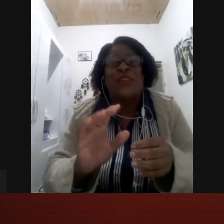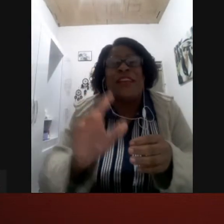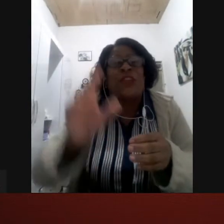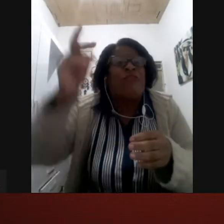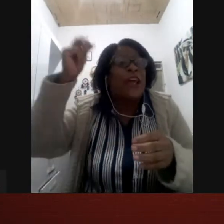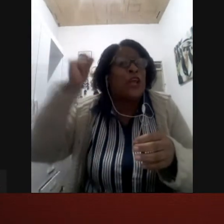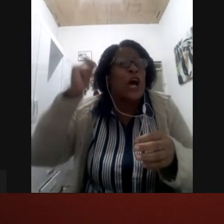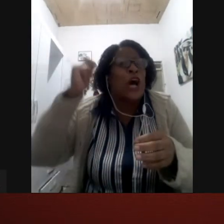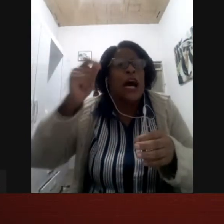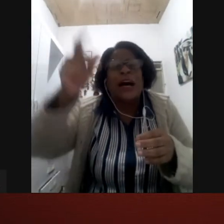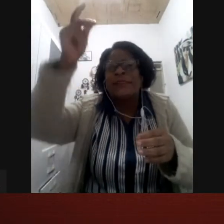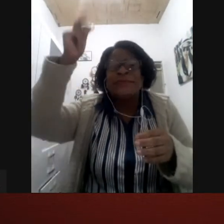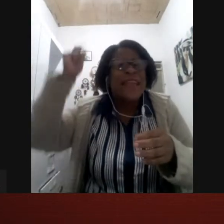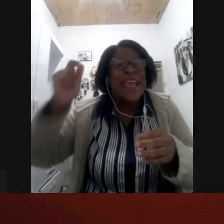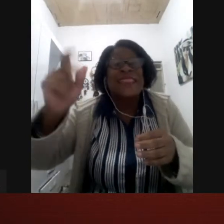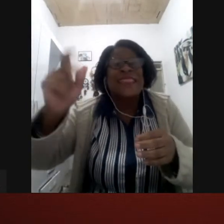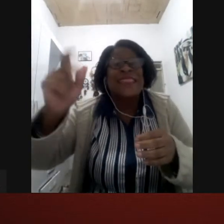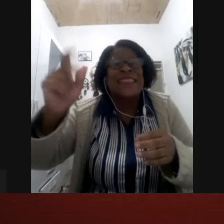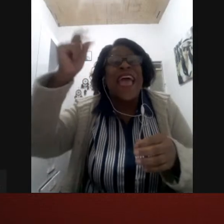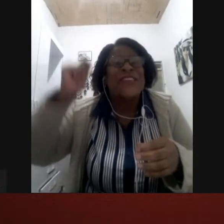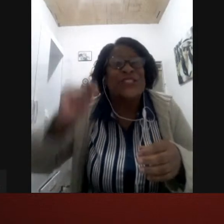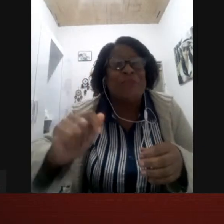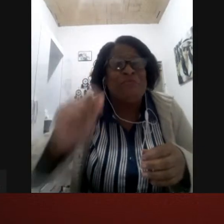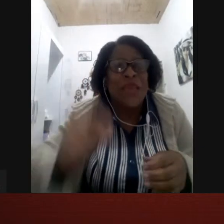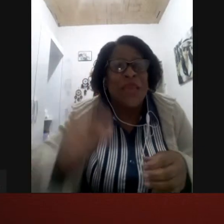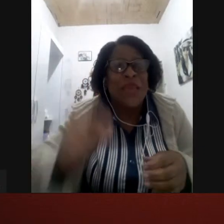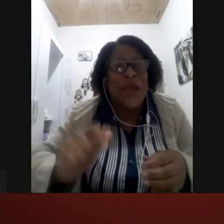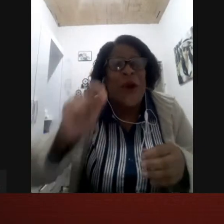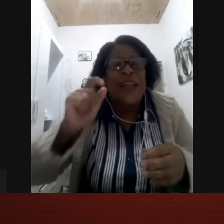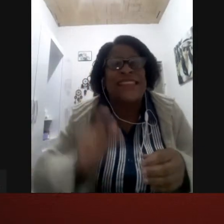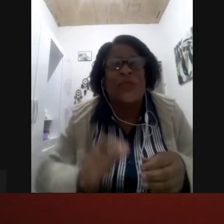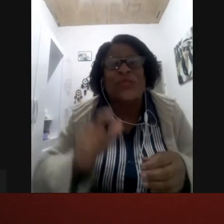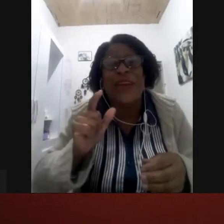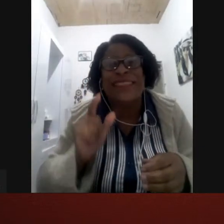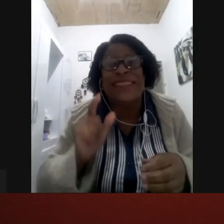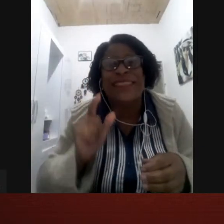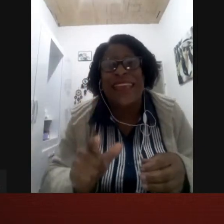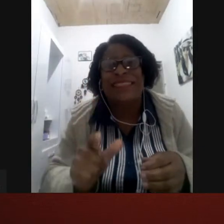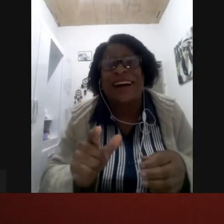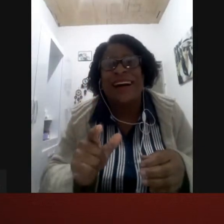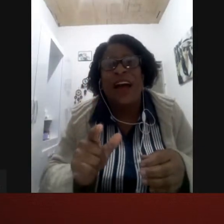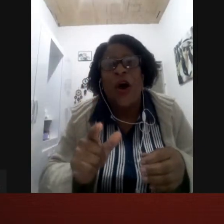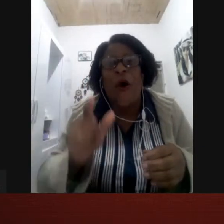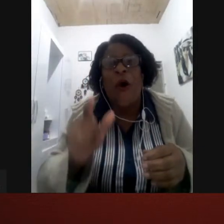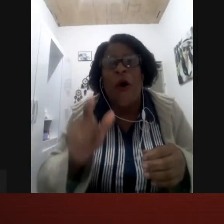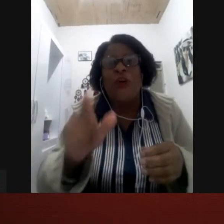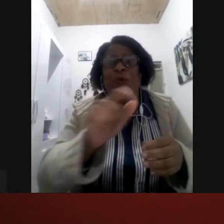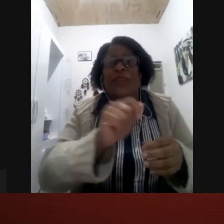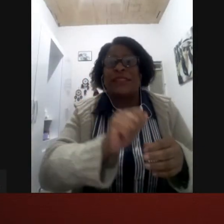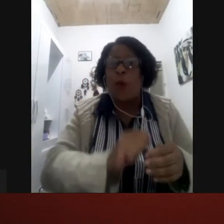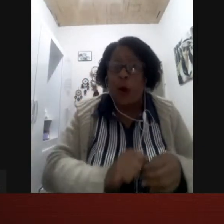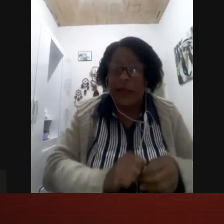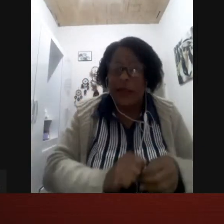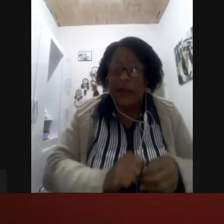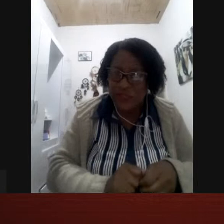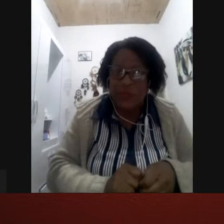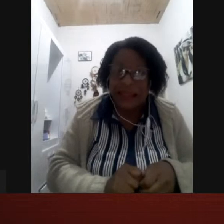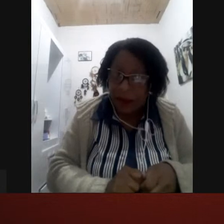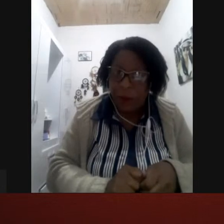vem sofrendo desde 1880 onde aconteceu o congresso de Milão